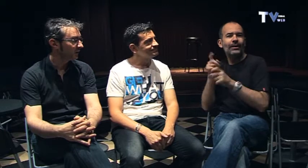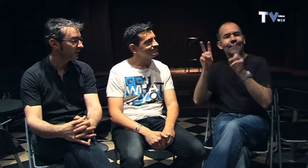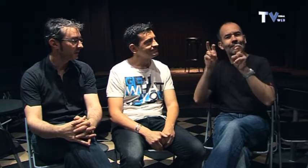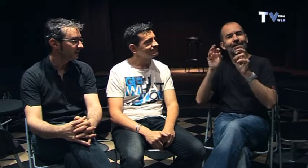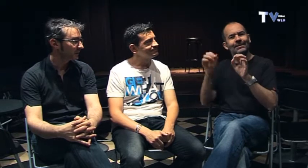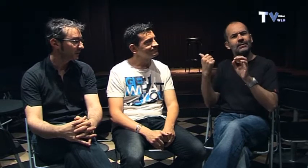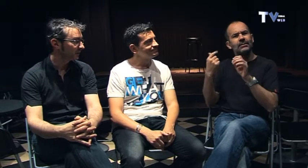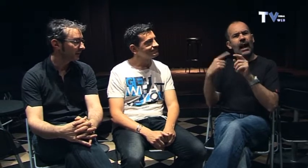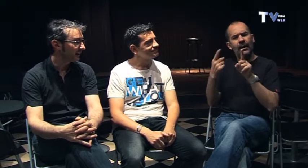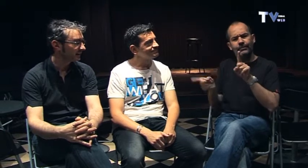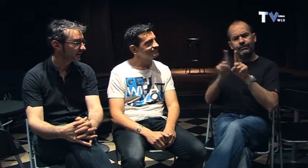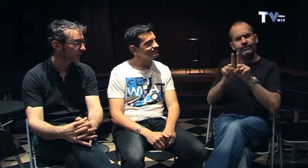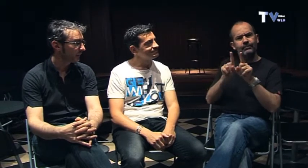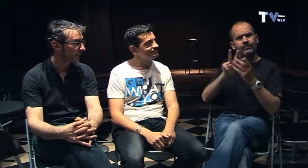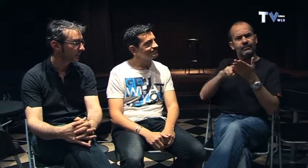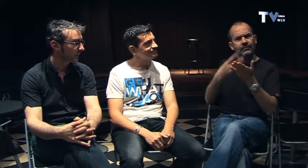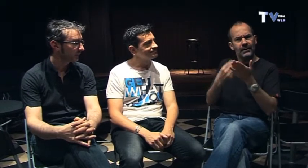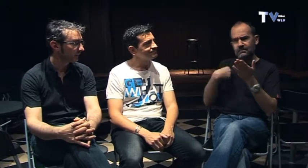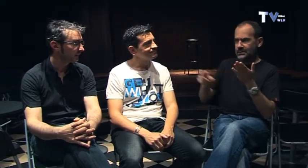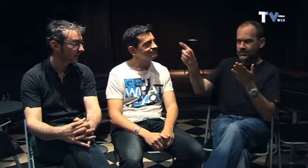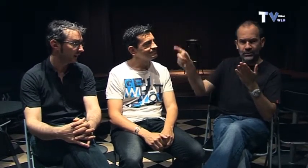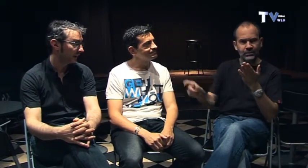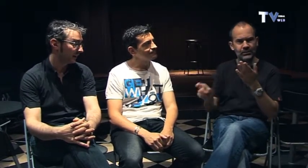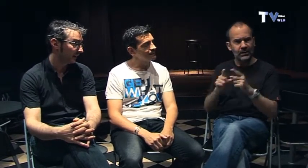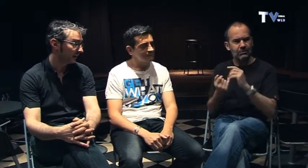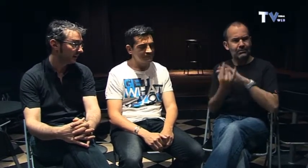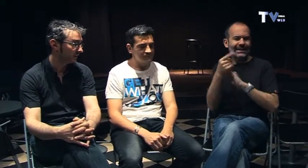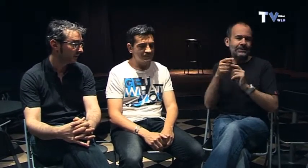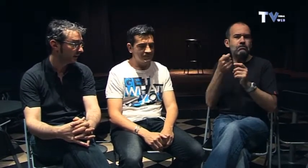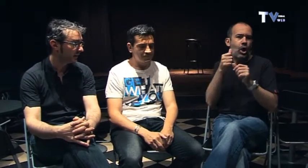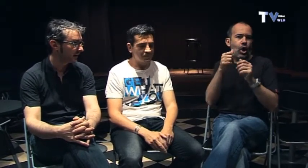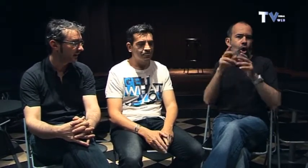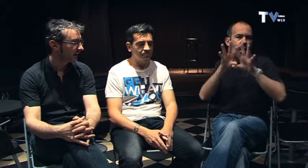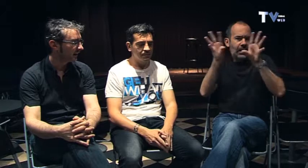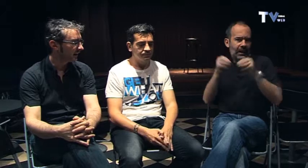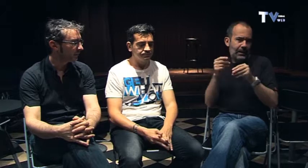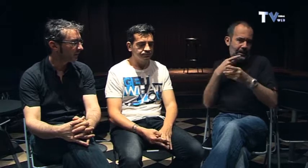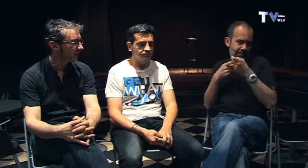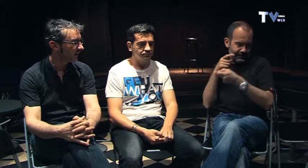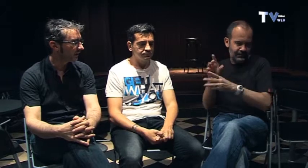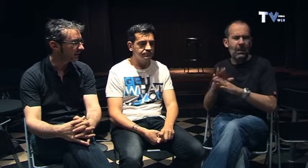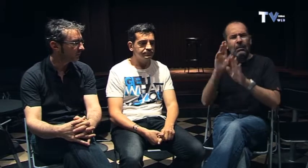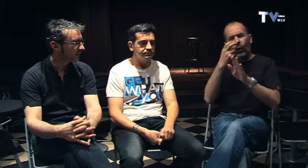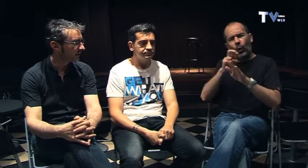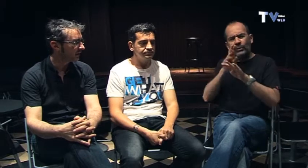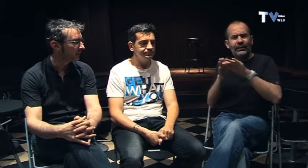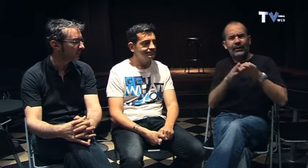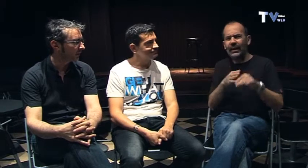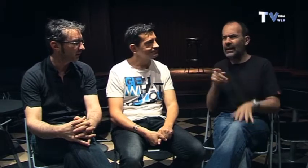Yo voy aprovechar para preguntarles de que aquí el Enric es un intérprete que un poco les resumen del porqué, ¿no?